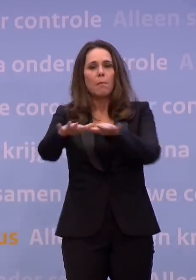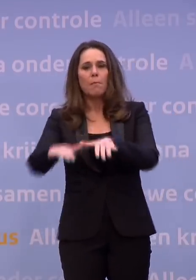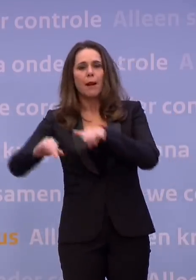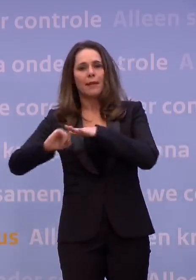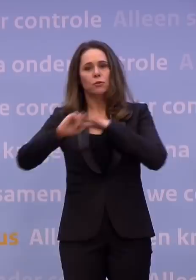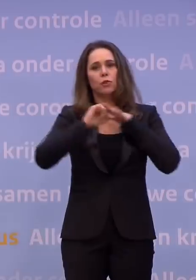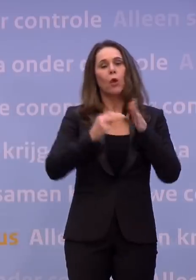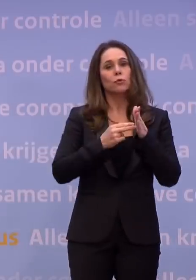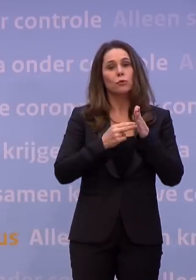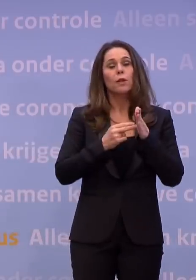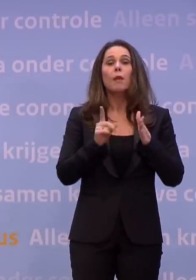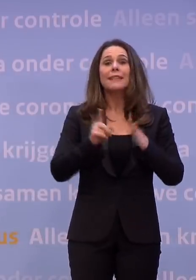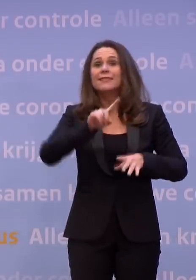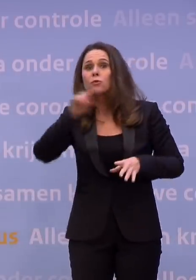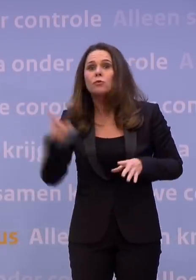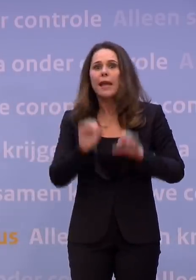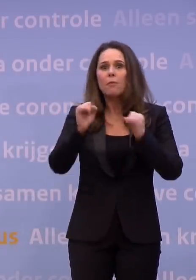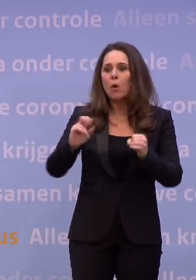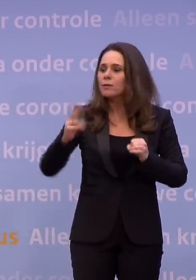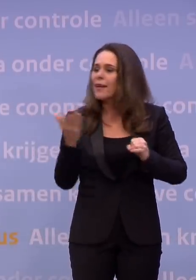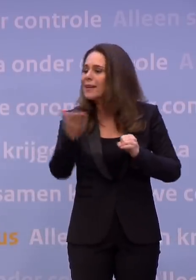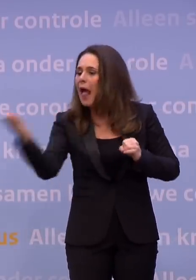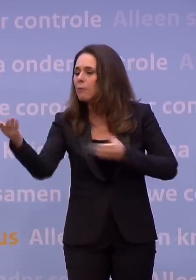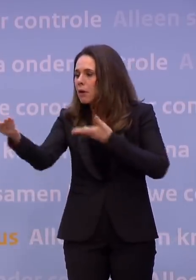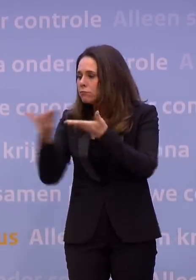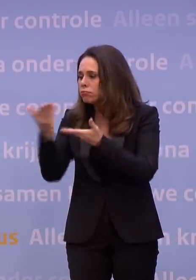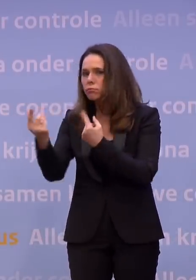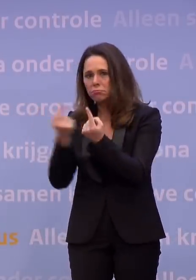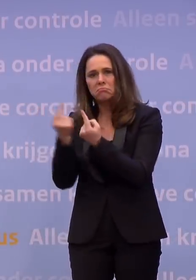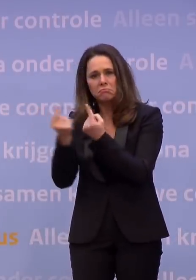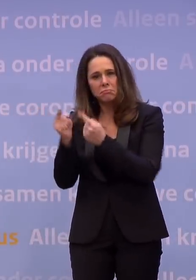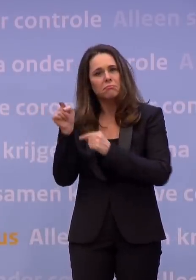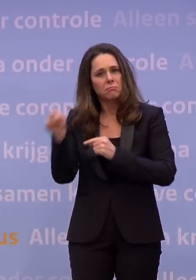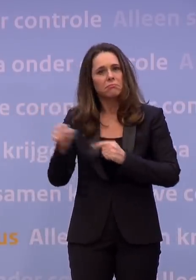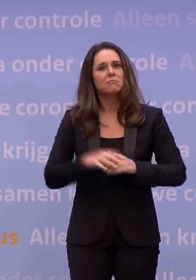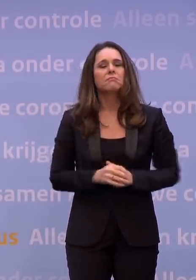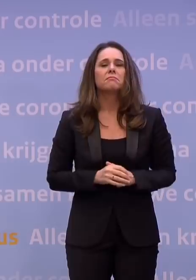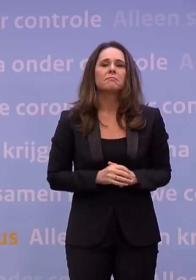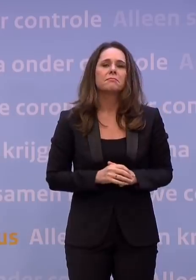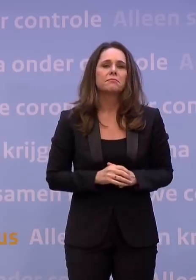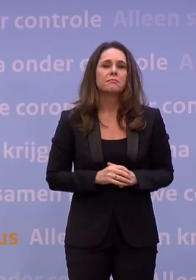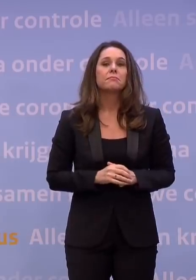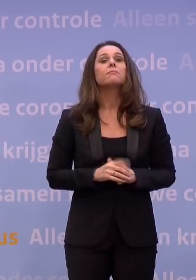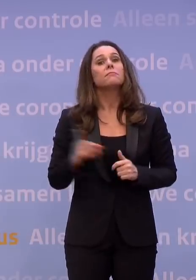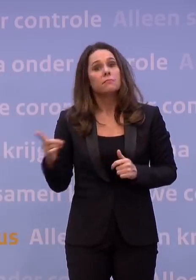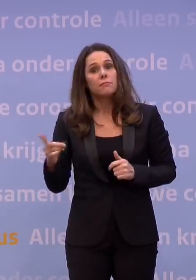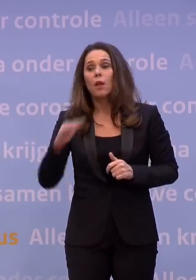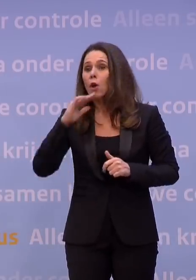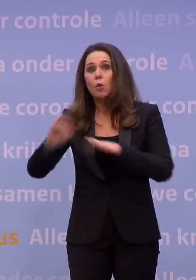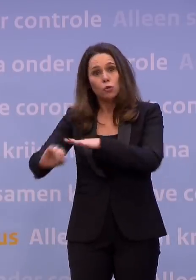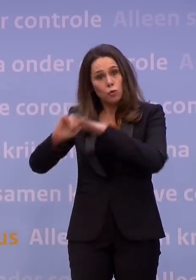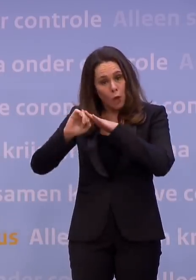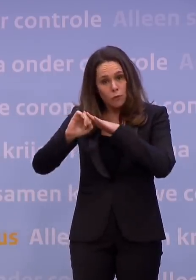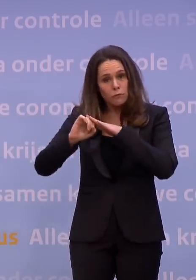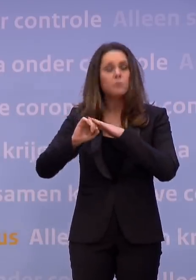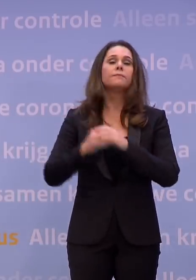En daarom gaan we ook zo snel mogelijk met de Tweede Kamer over dit voornemen praten. En als er dan voldoende steun is,